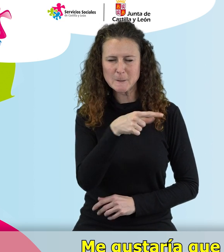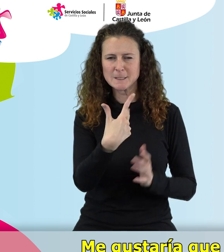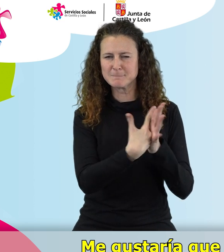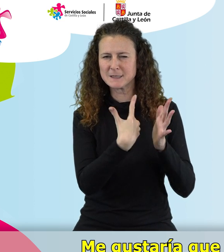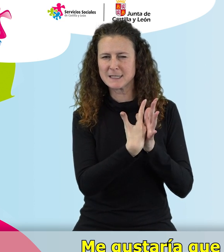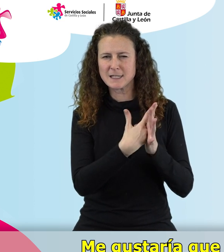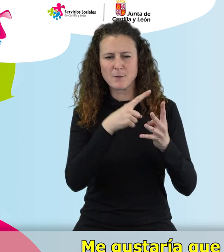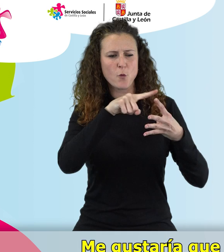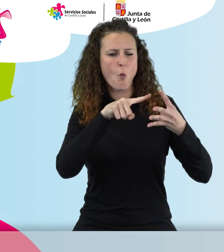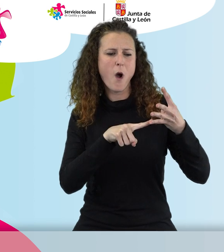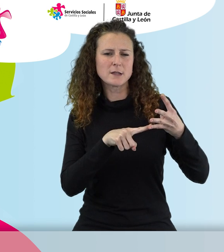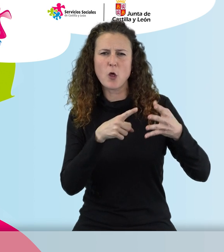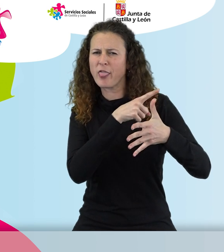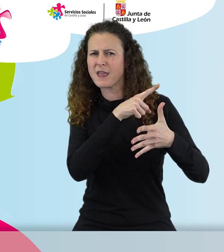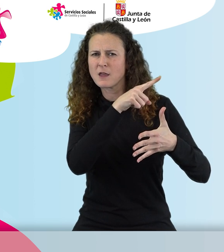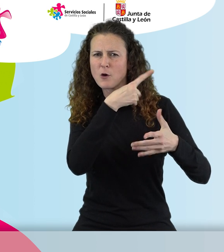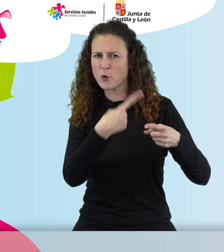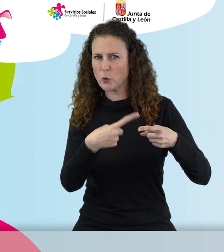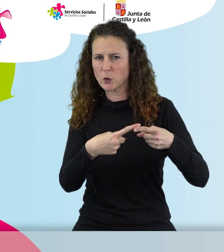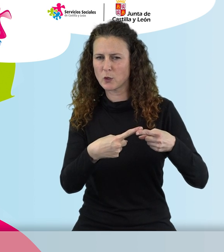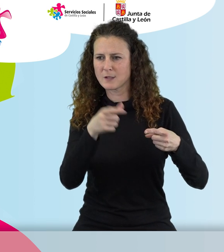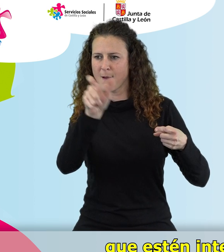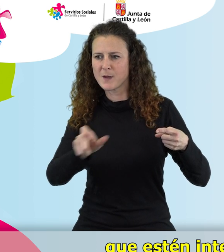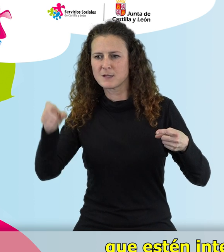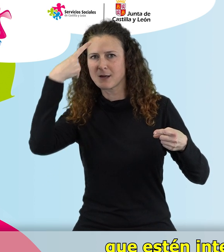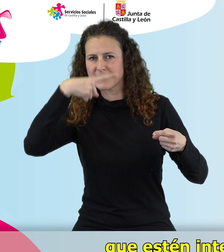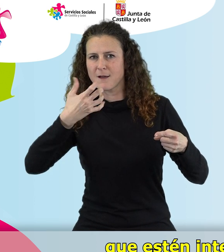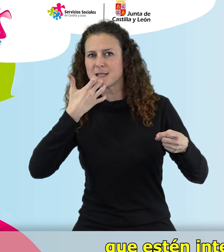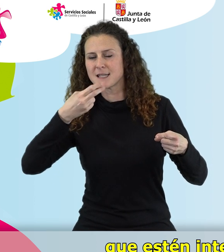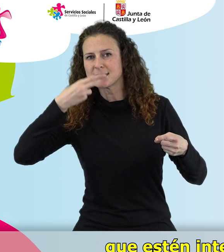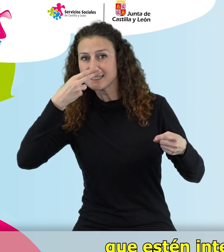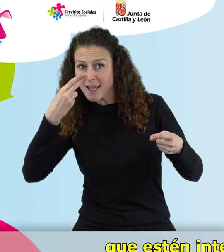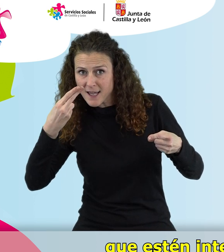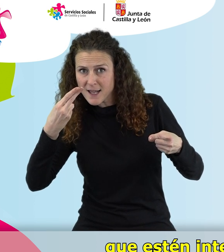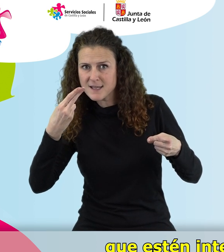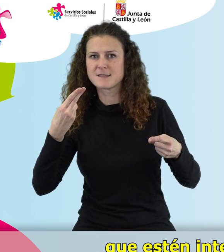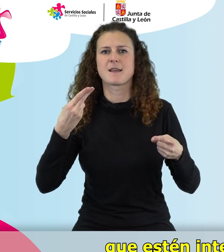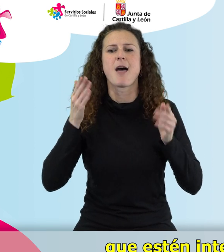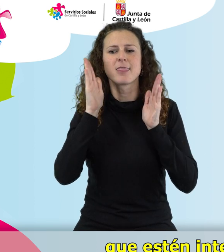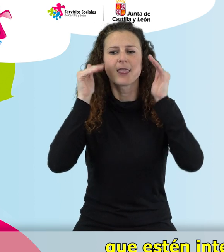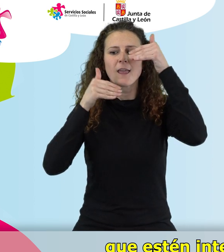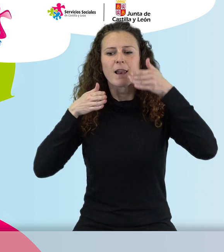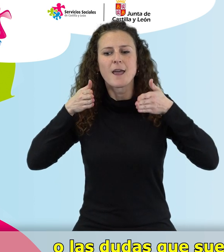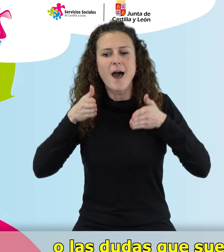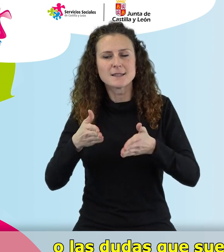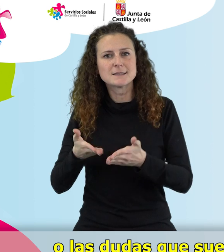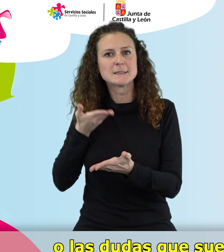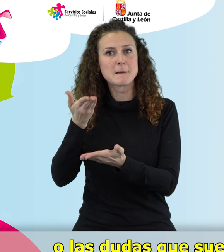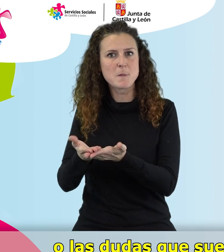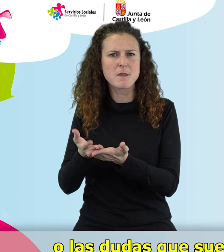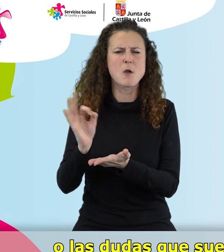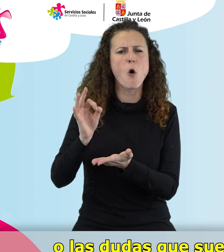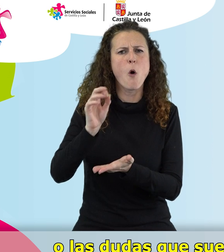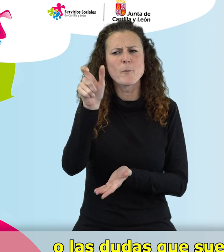cuatro o cinco cosas que deben saber aquellas personas que estén interesadas en pedir la teleasistencia o las